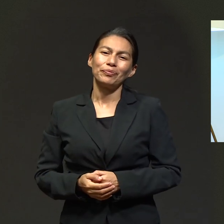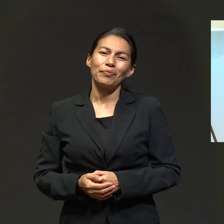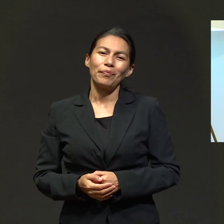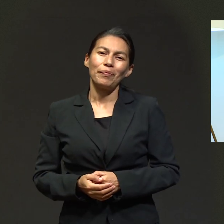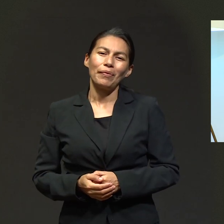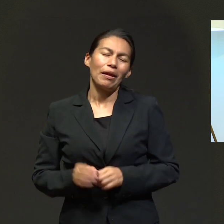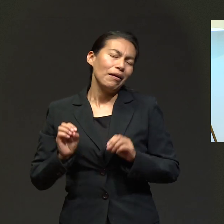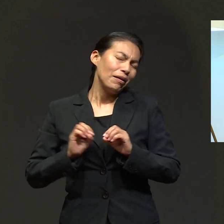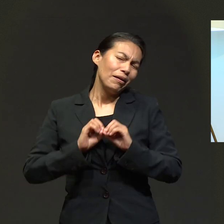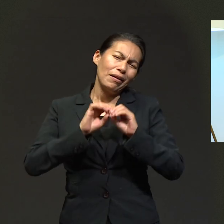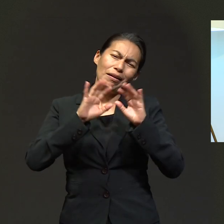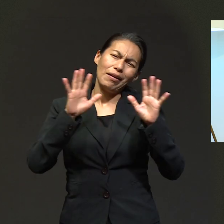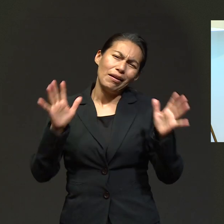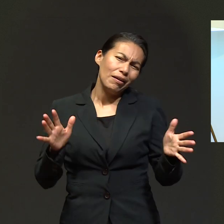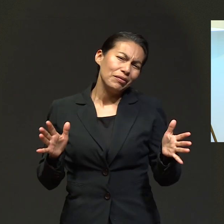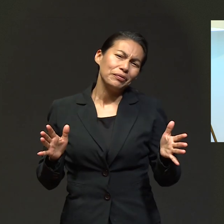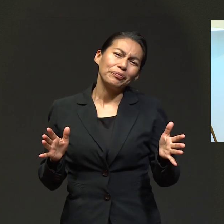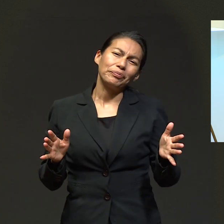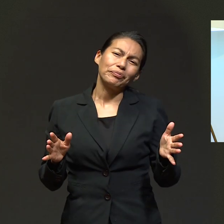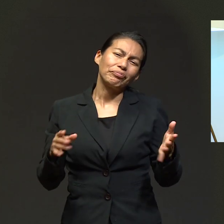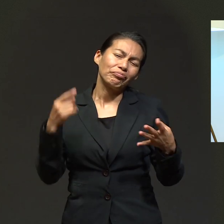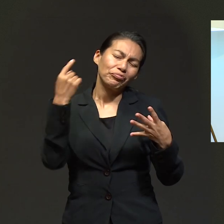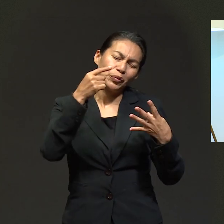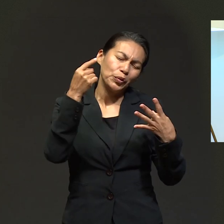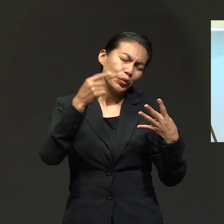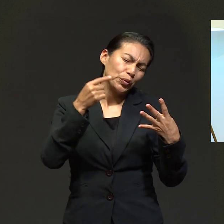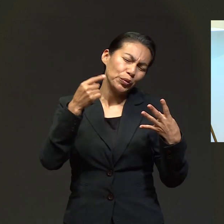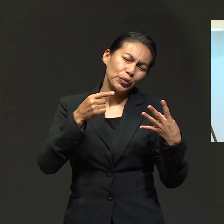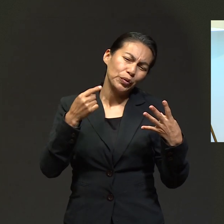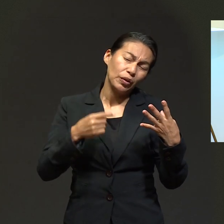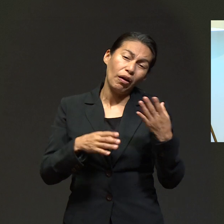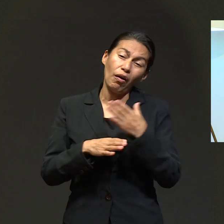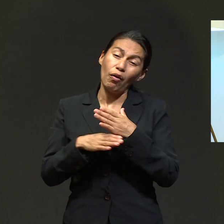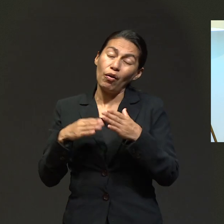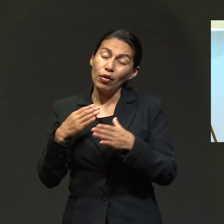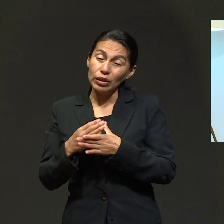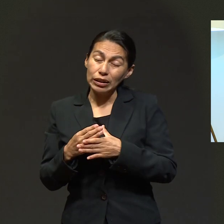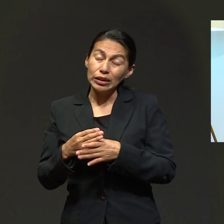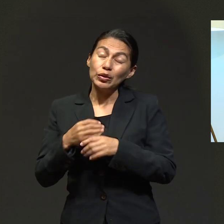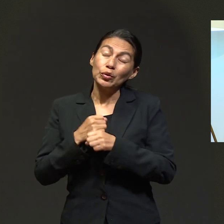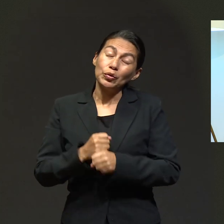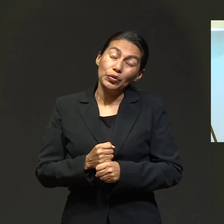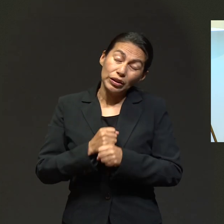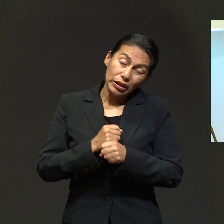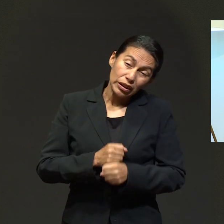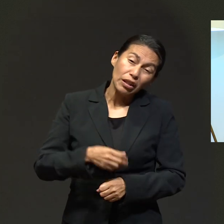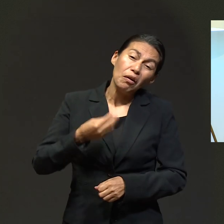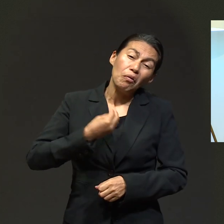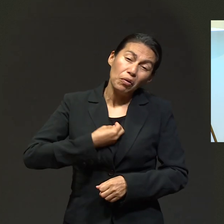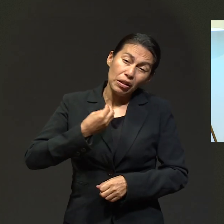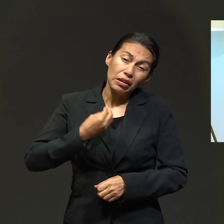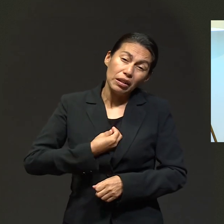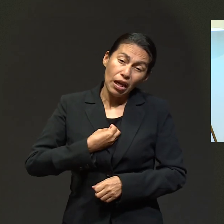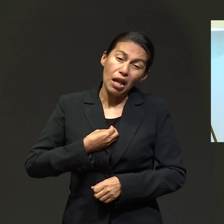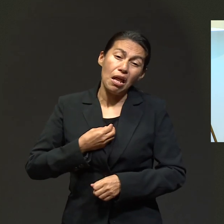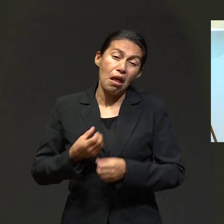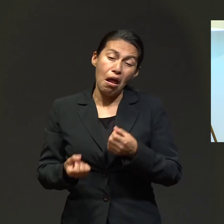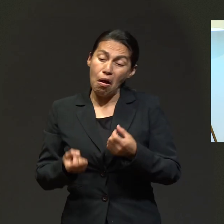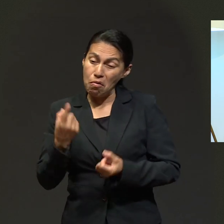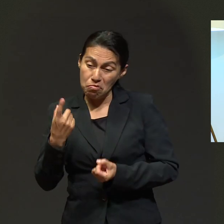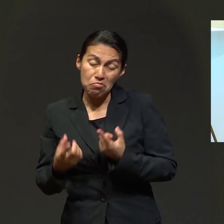Desde luego, hay innumerables cosas que ellos tuvieron que sobrellevar